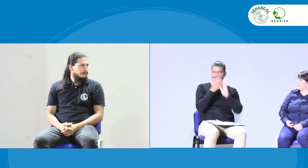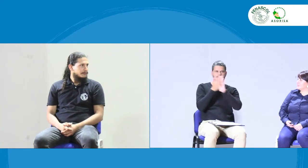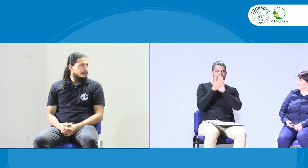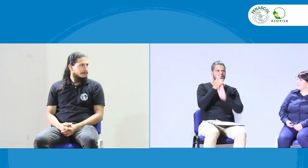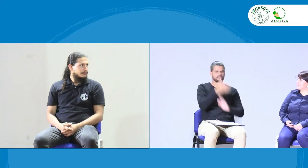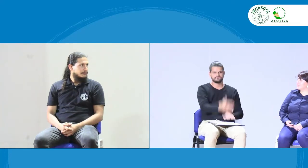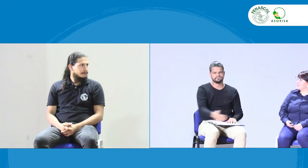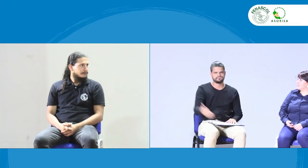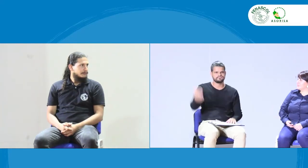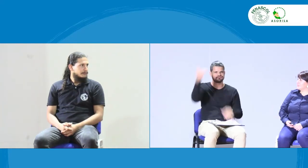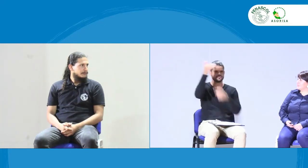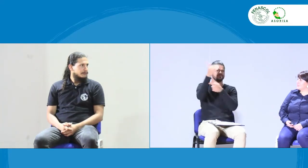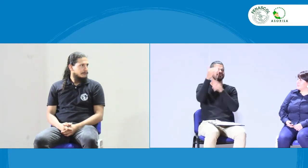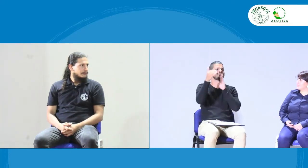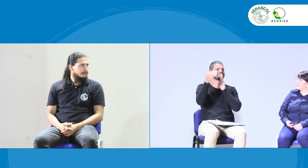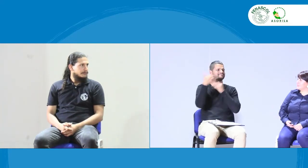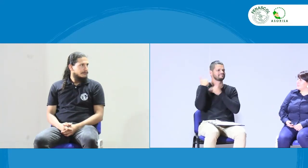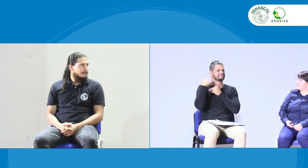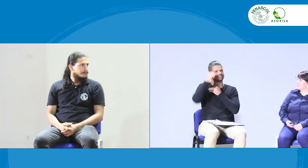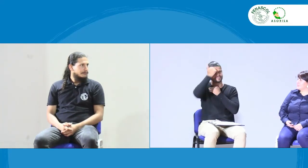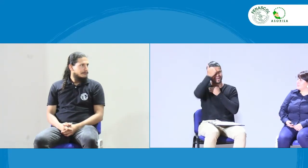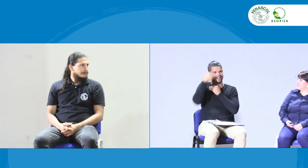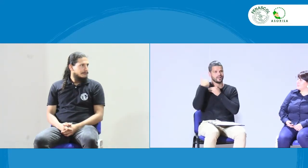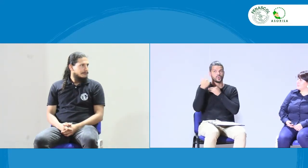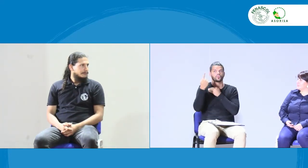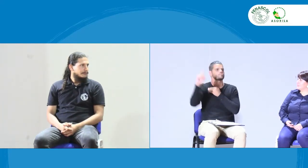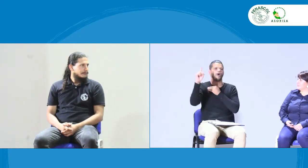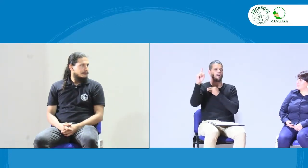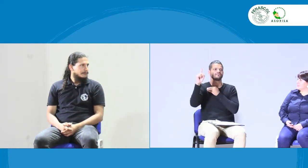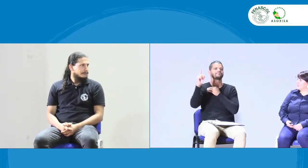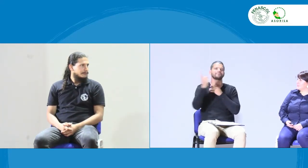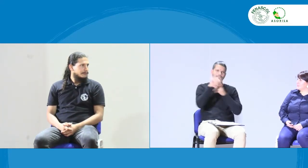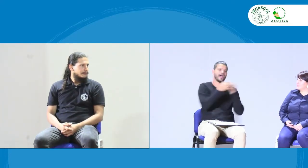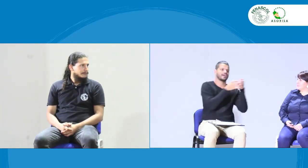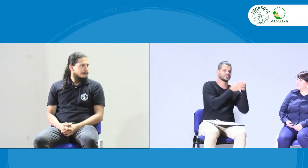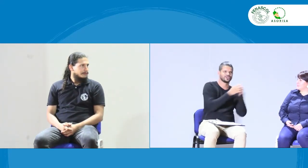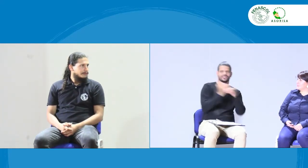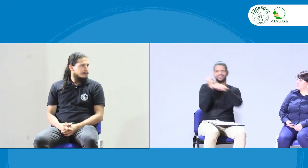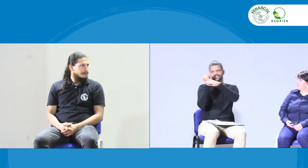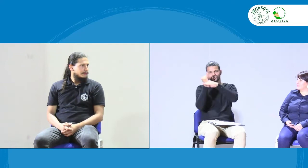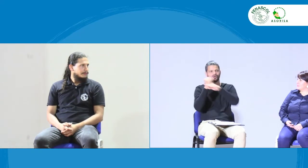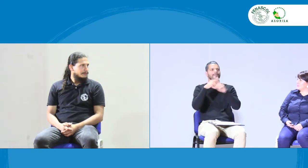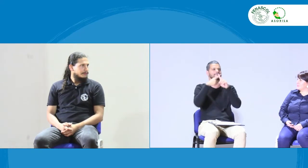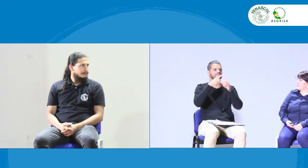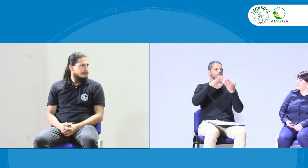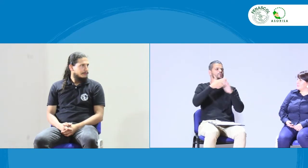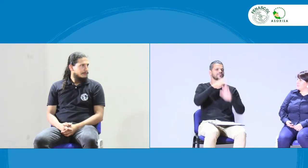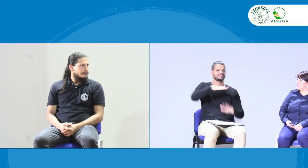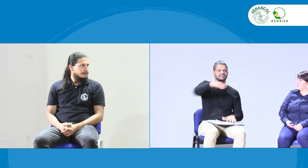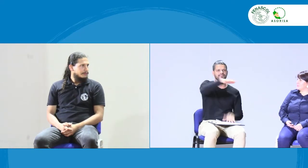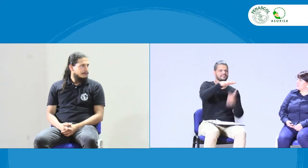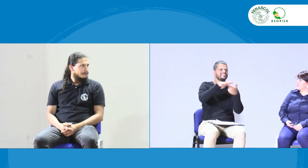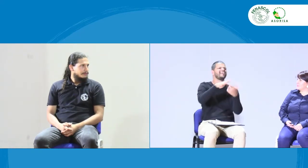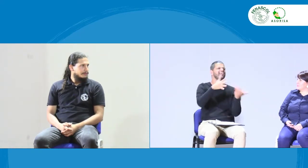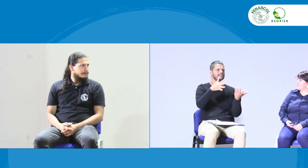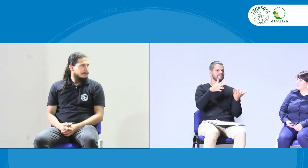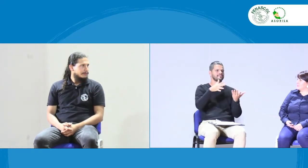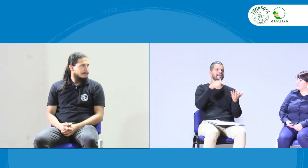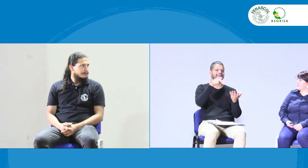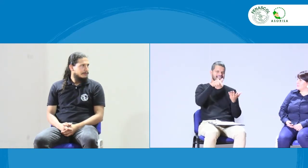educación, como lo decía Diego y Verónica anteriormente. La educación y cómo los maestros, pues a través del tiempo, en las